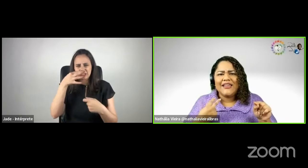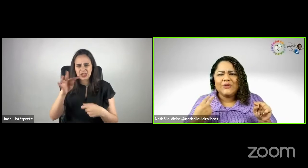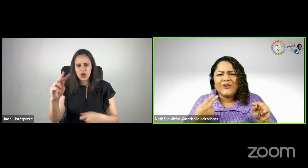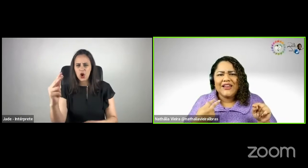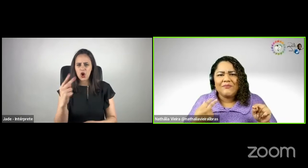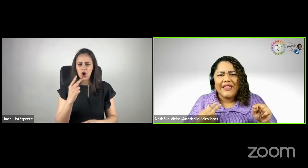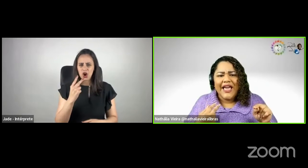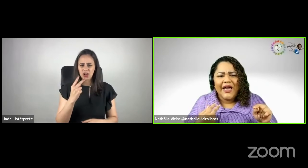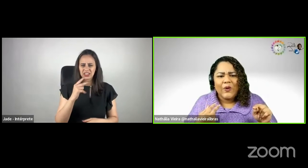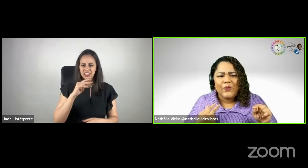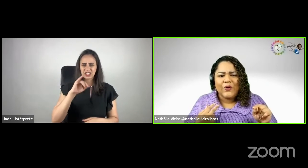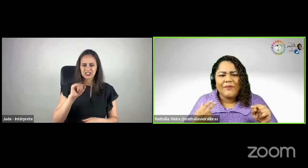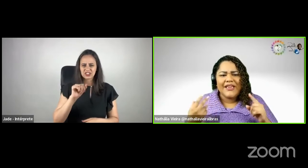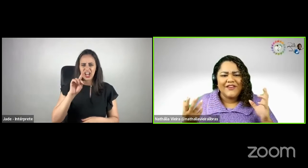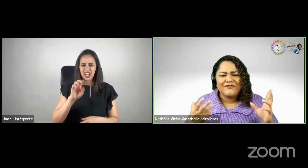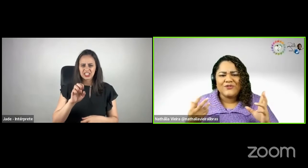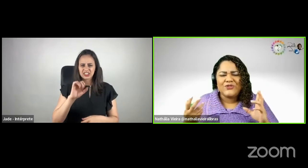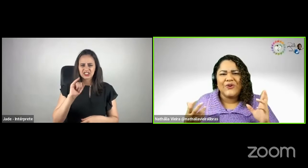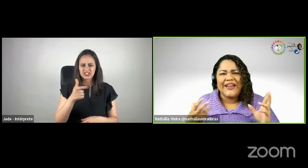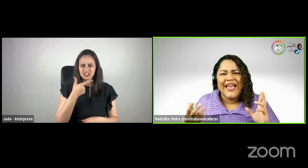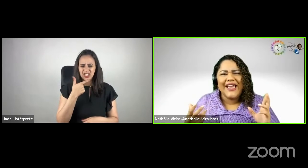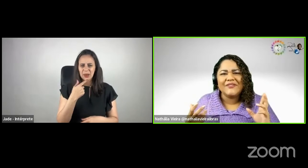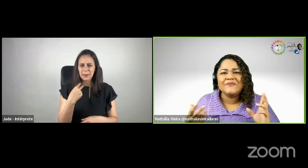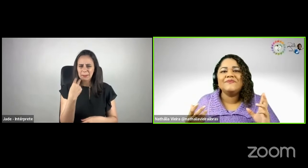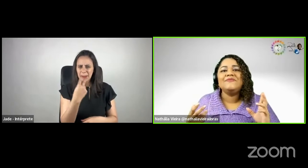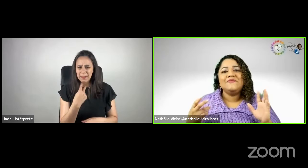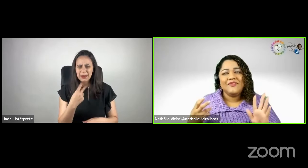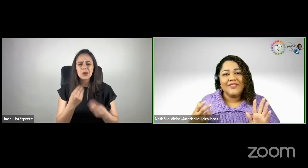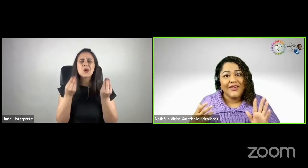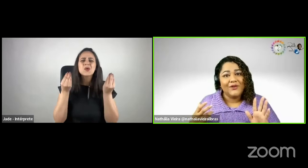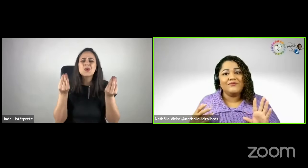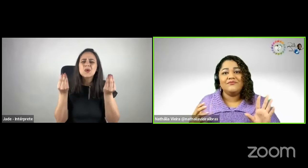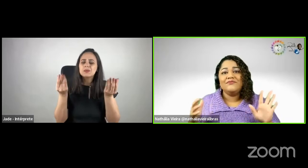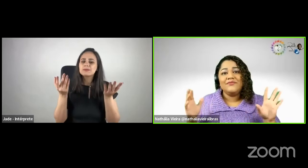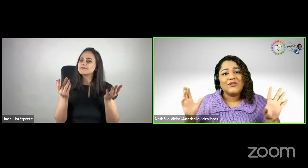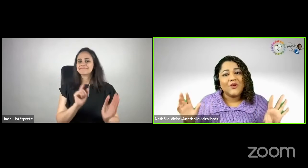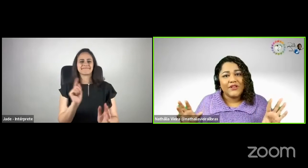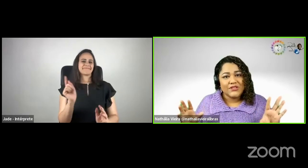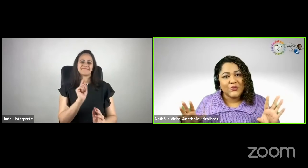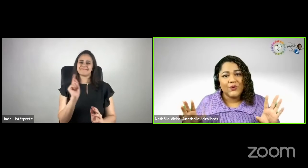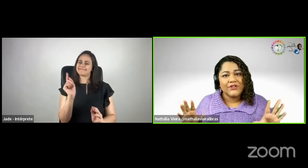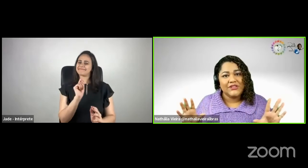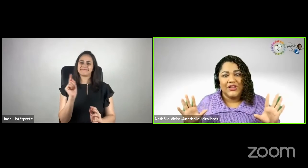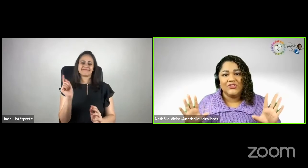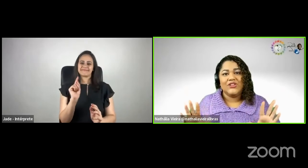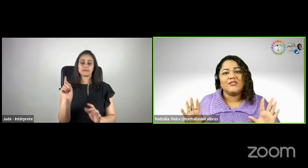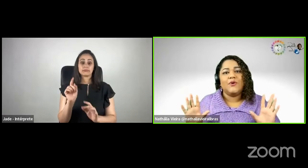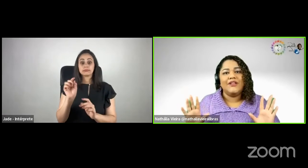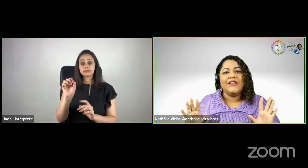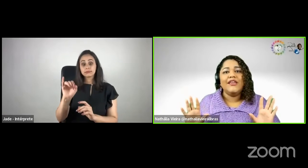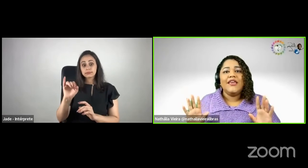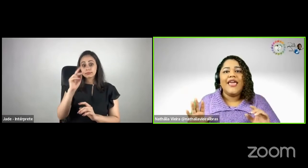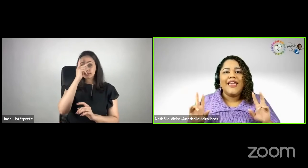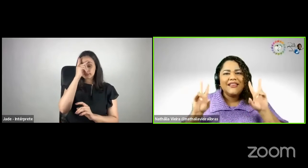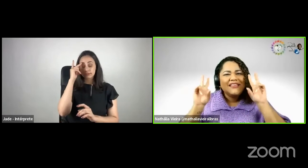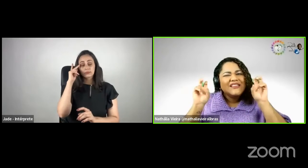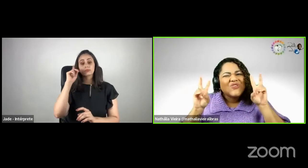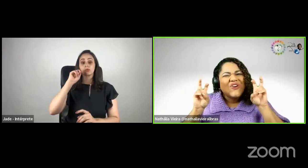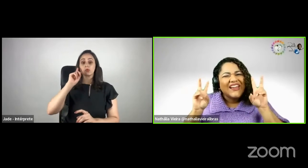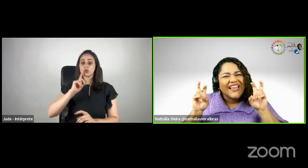a leitura labial? Como é que vai funcionar? Não. Pessoas surdas, gente, elas podem